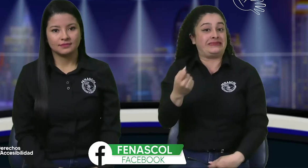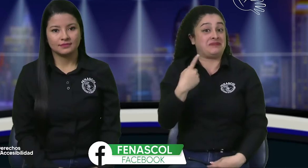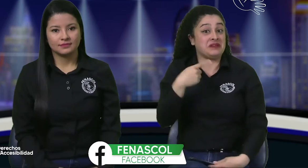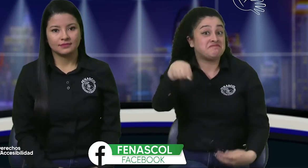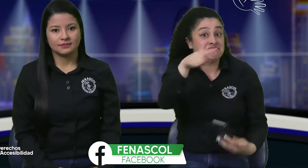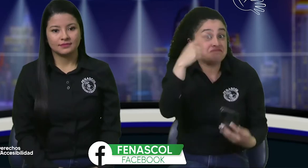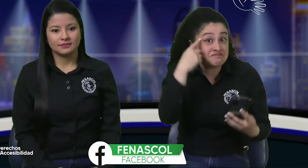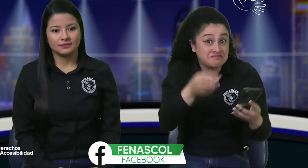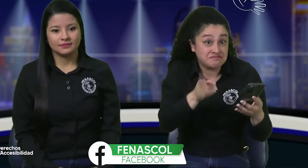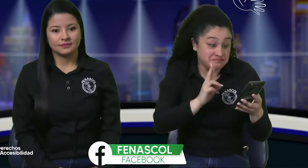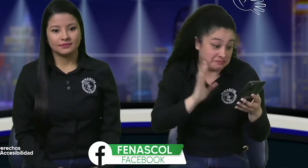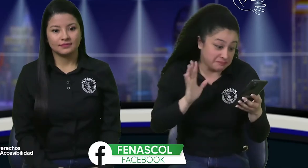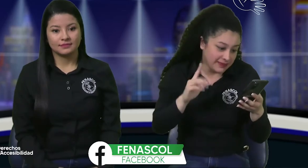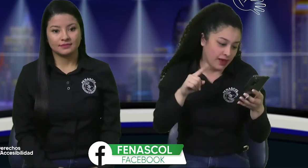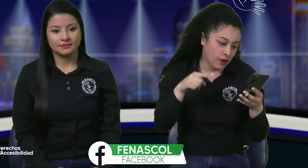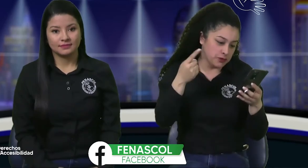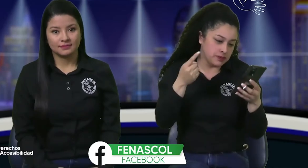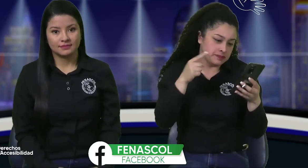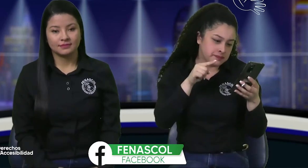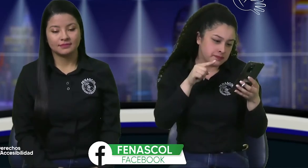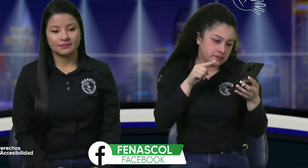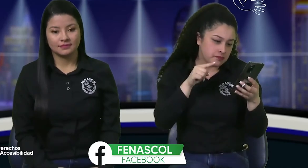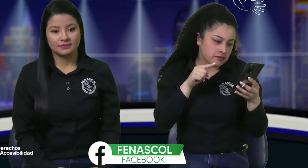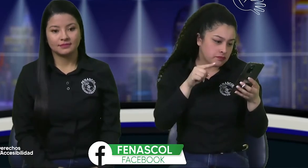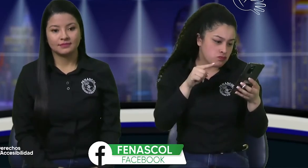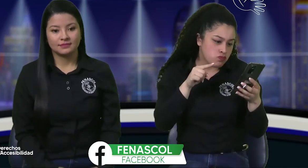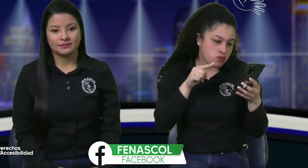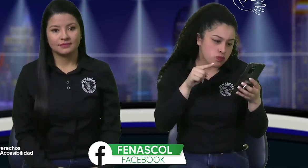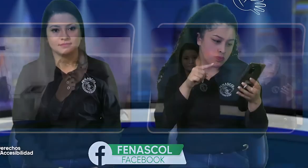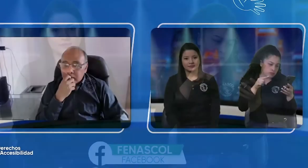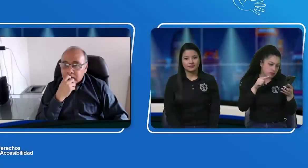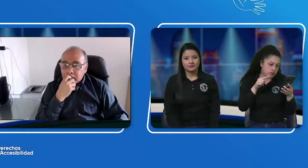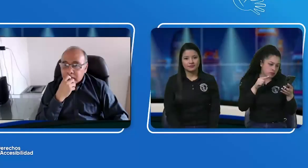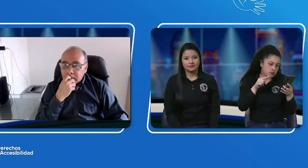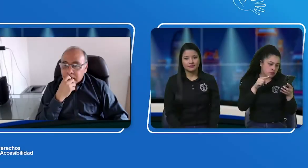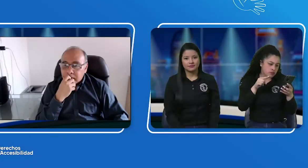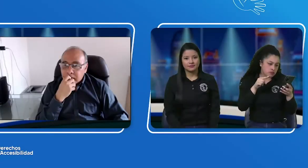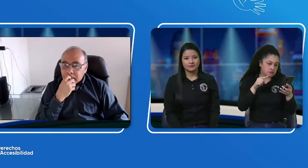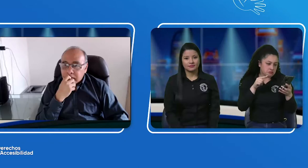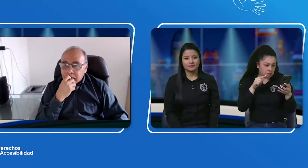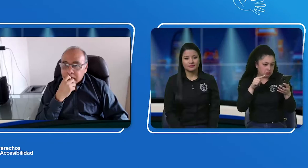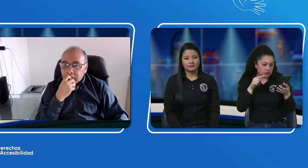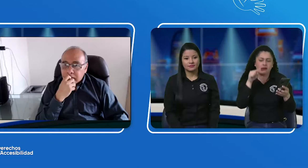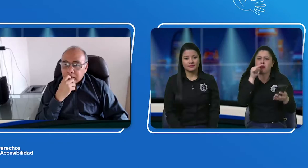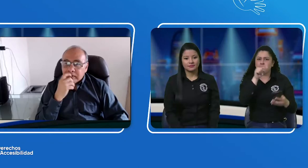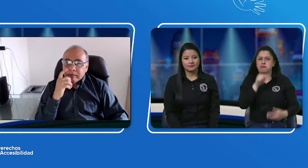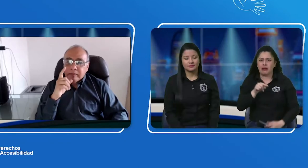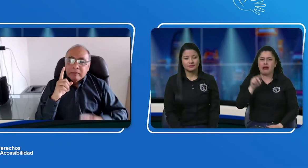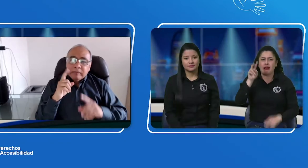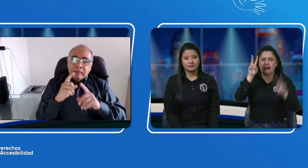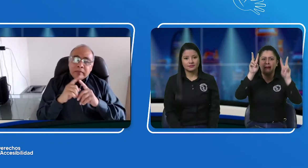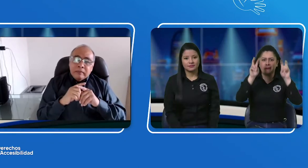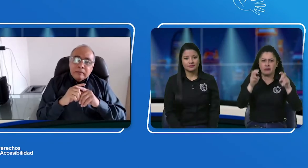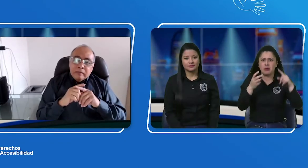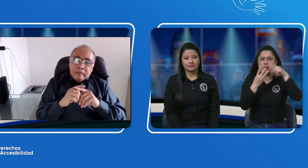año para eso. Entonces, pues, esas son esas clases de preguntas. y contar con esa accesibilidad. También hay un tema